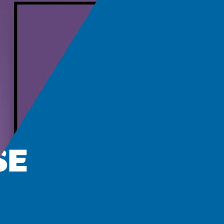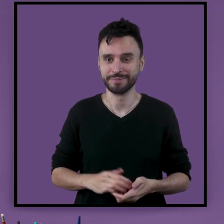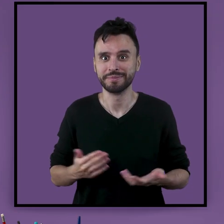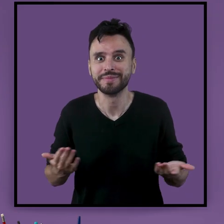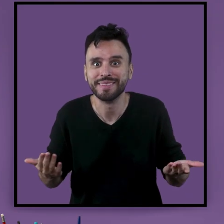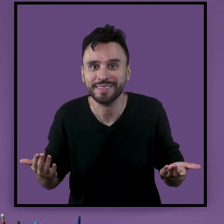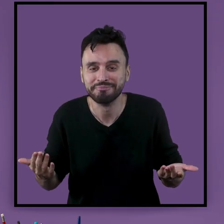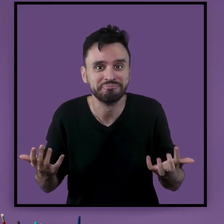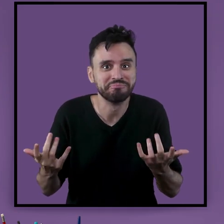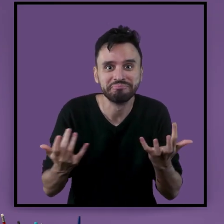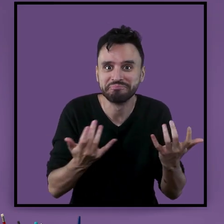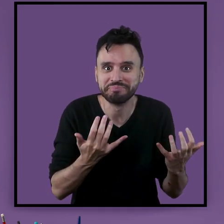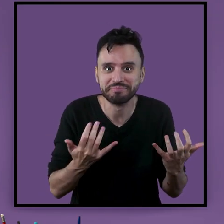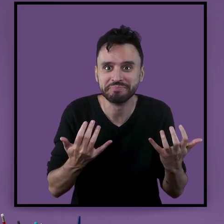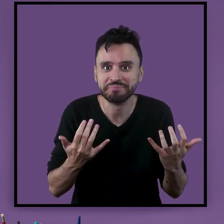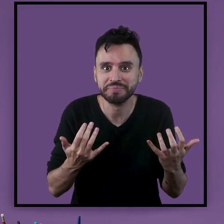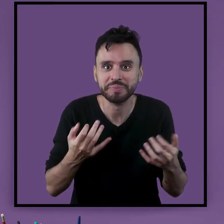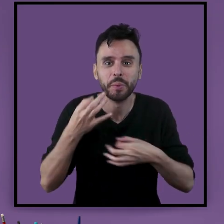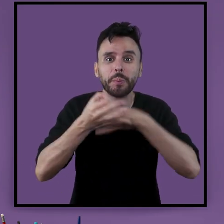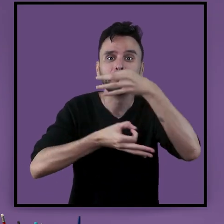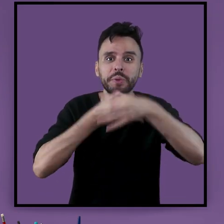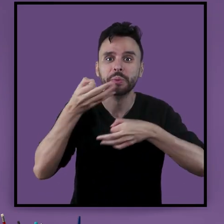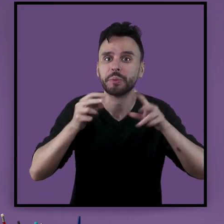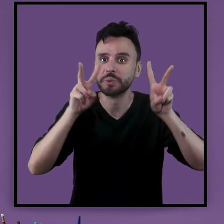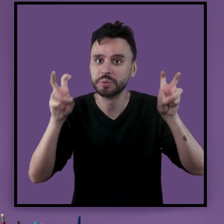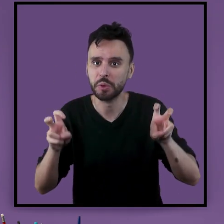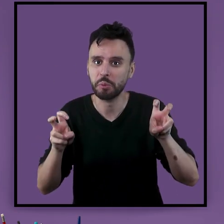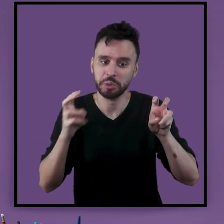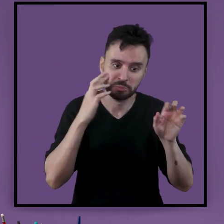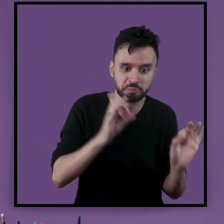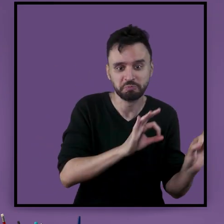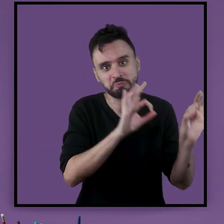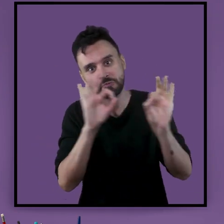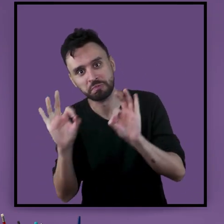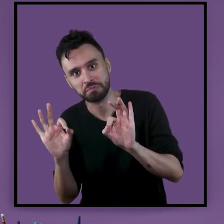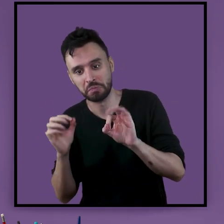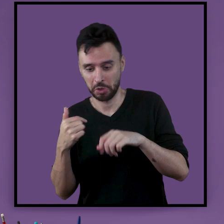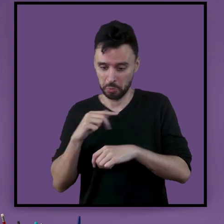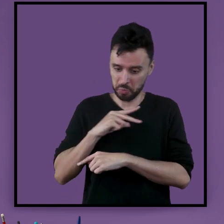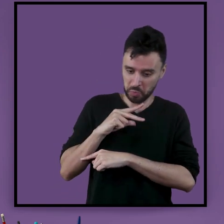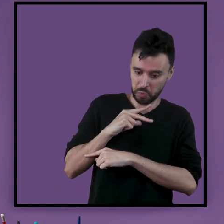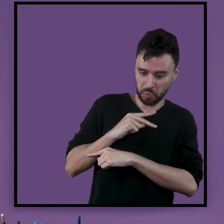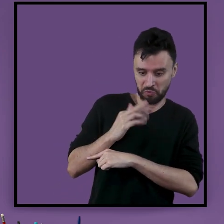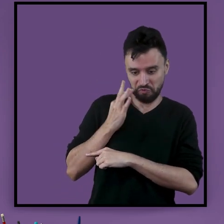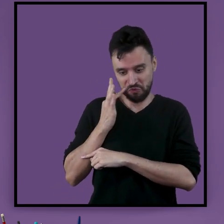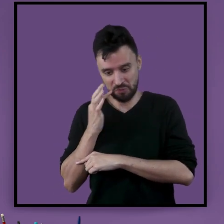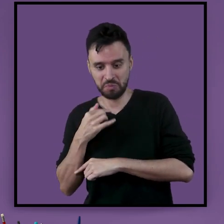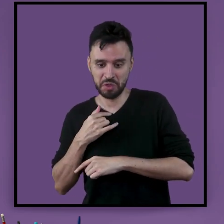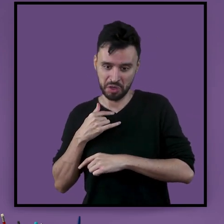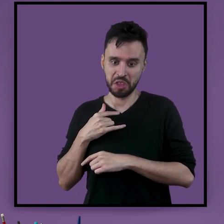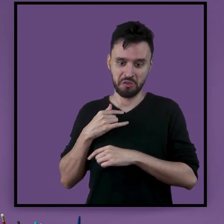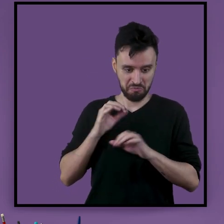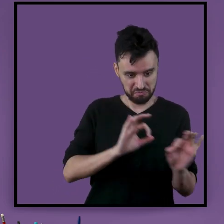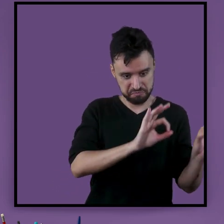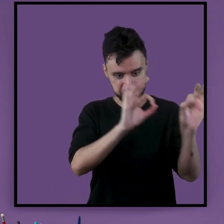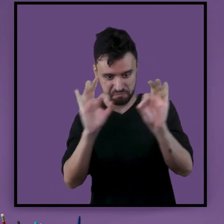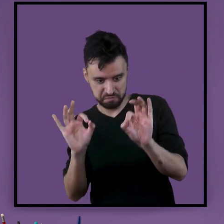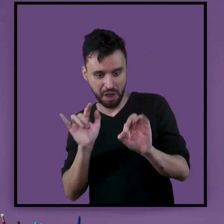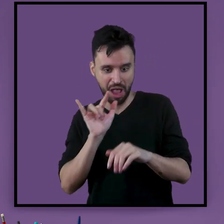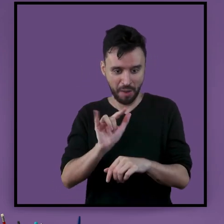E aí? O que você achou desse vídeo? Eu particularmente posso te dizer que eu amei, porque até eu estou aprendendo